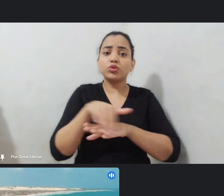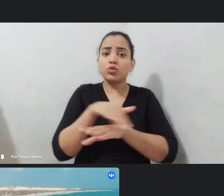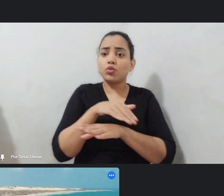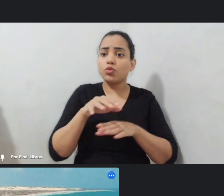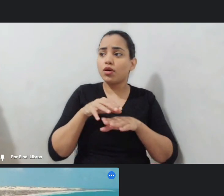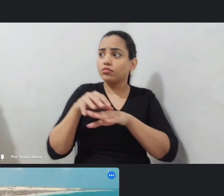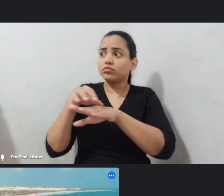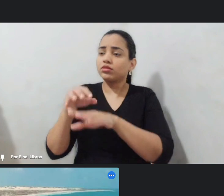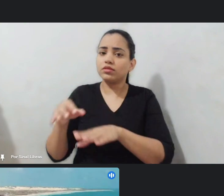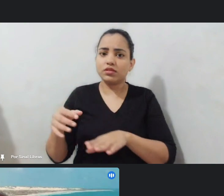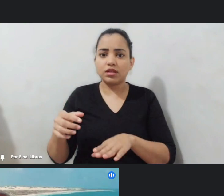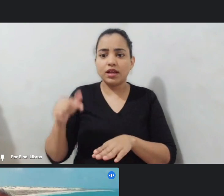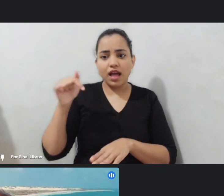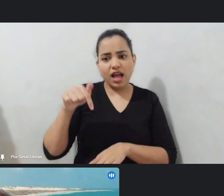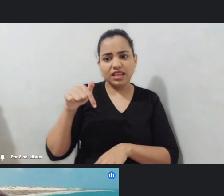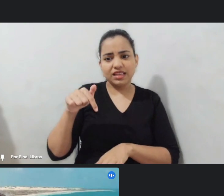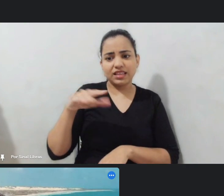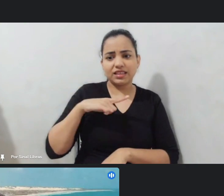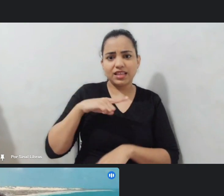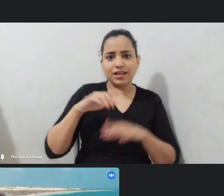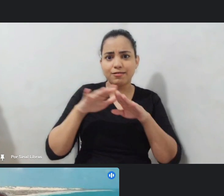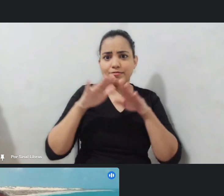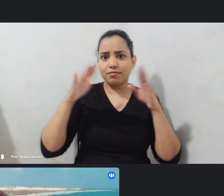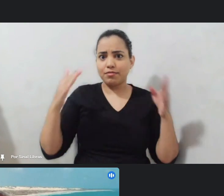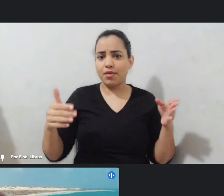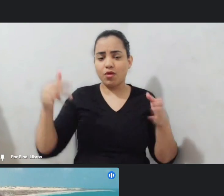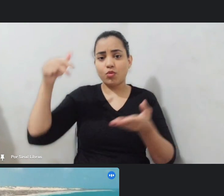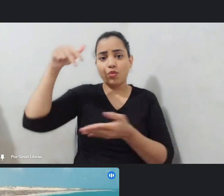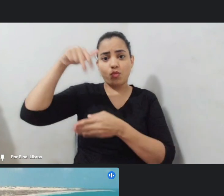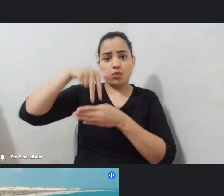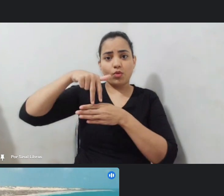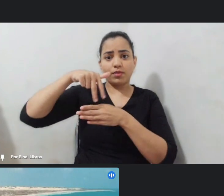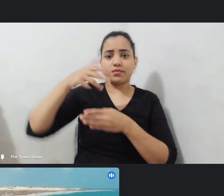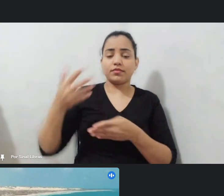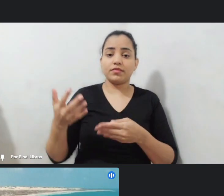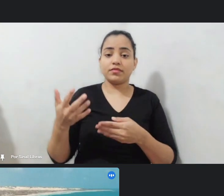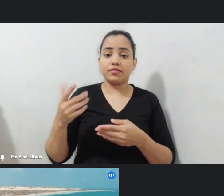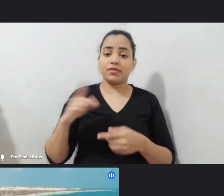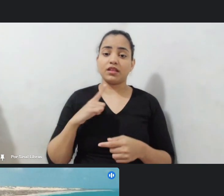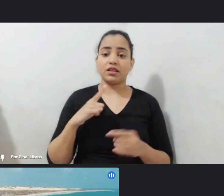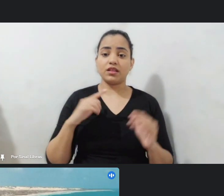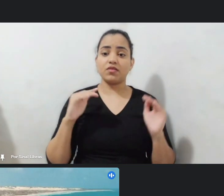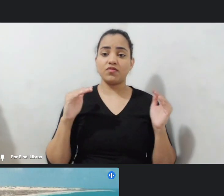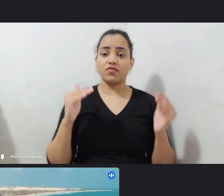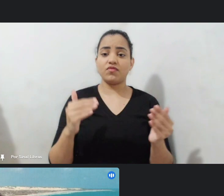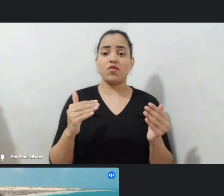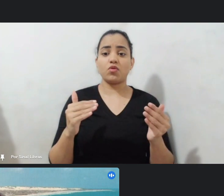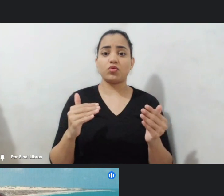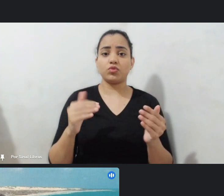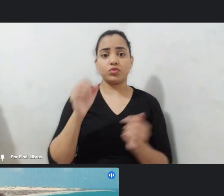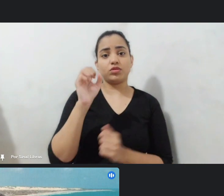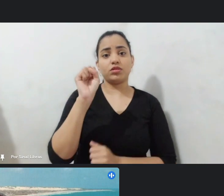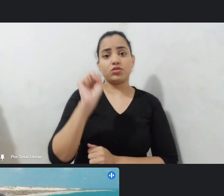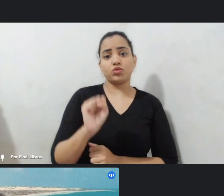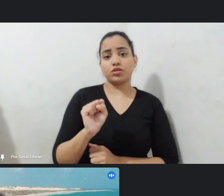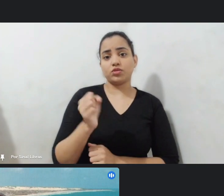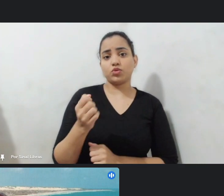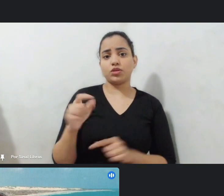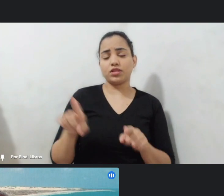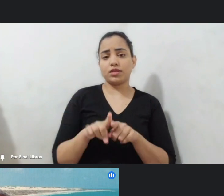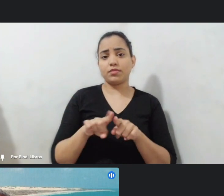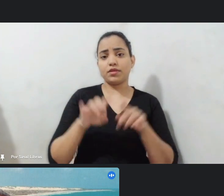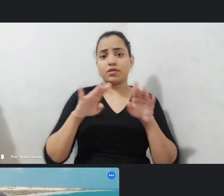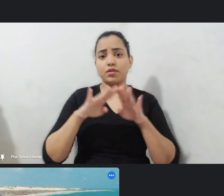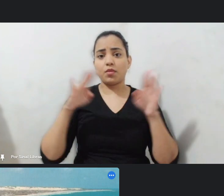gente tem né os polos todos concentrados nos bairros da zona sul quando muito bota um palco na redinha para tocar